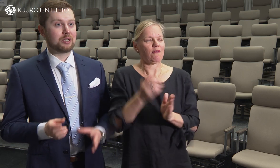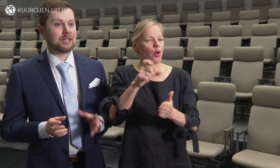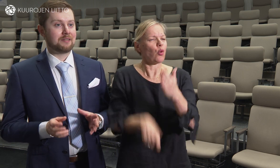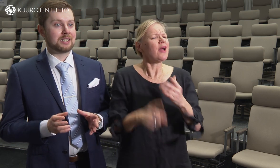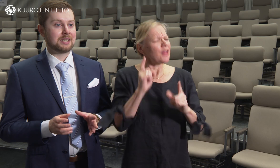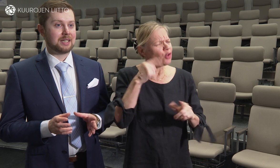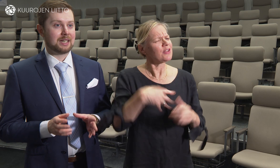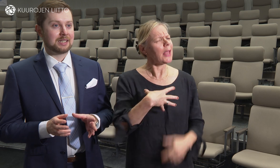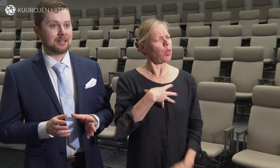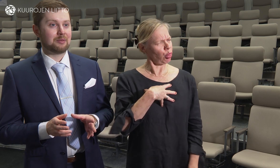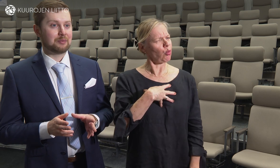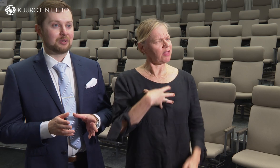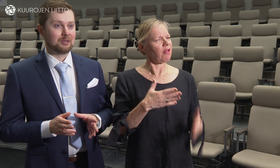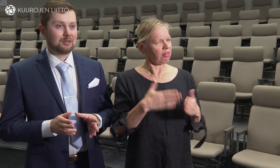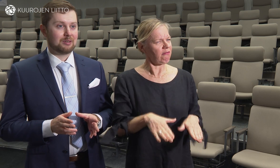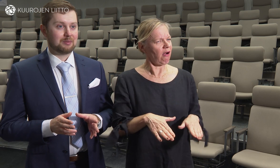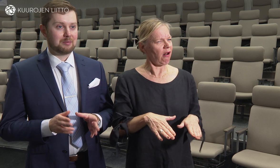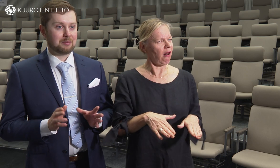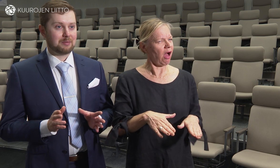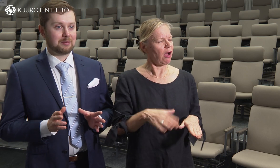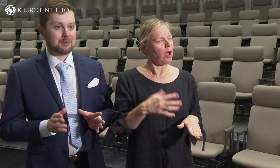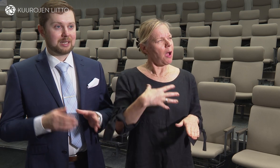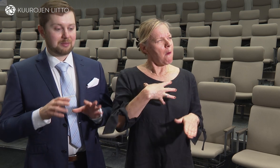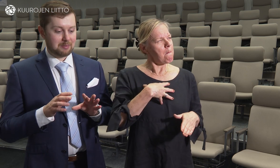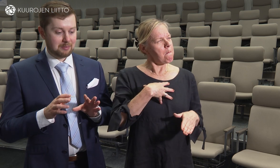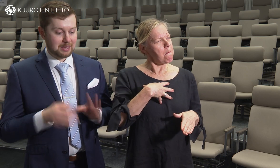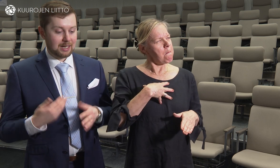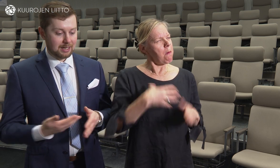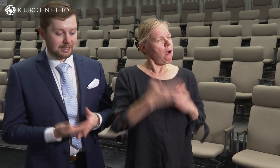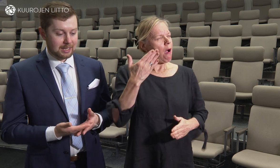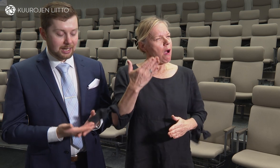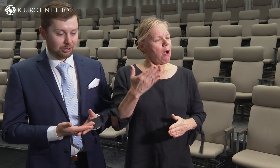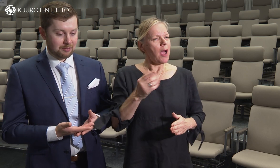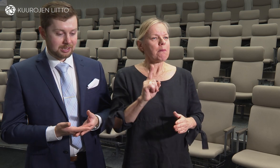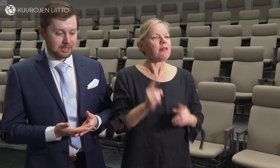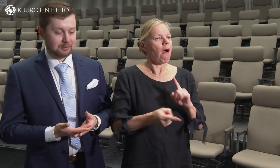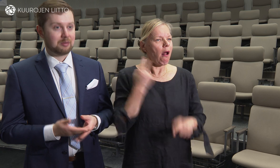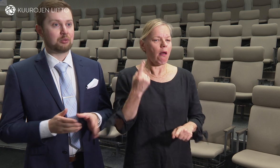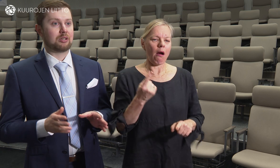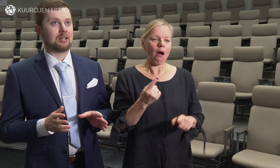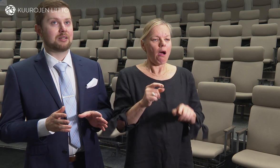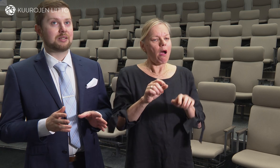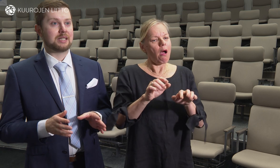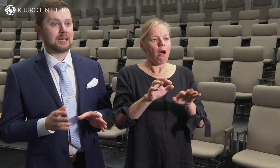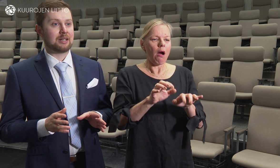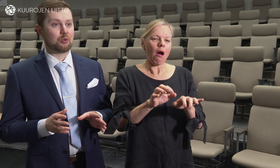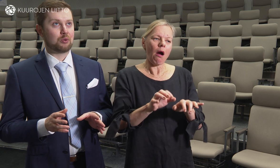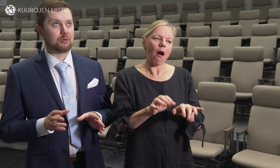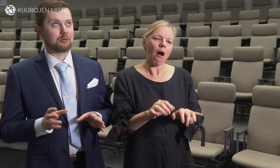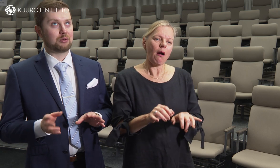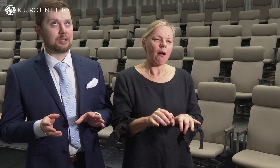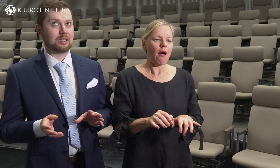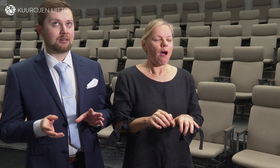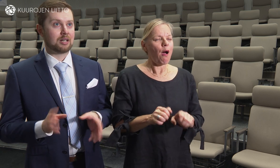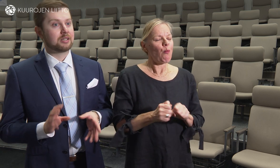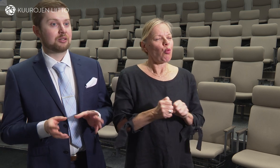intuitiivisesti teki sen että miten lähtee kirjoittamaan sitä mutta sitten niin kuin